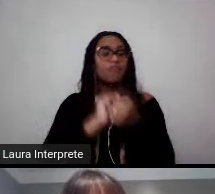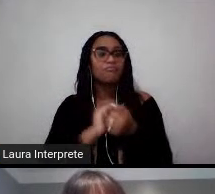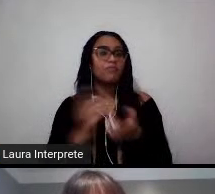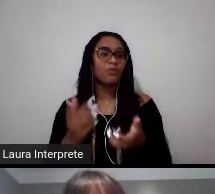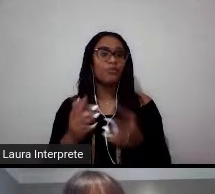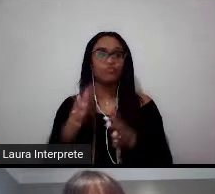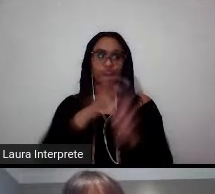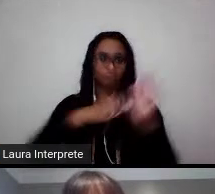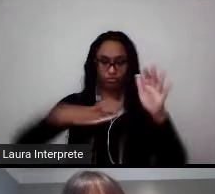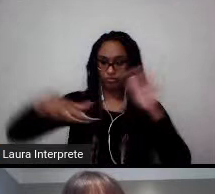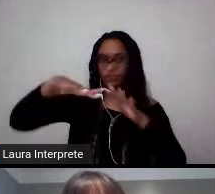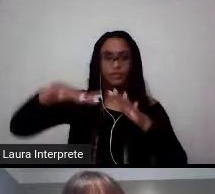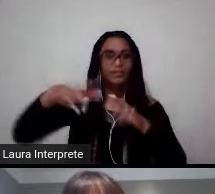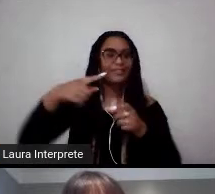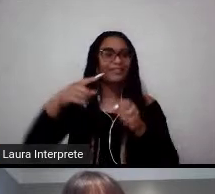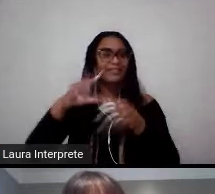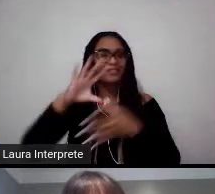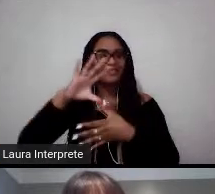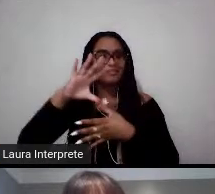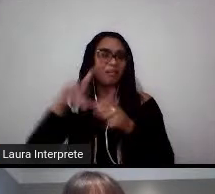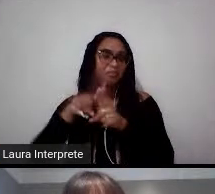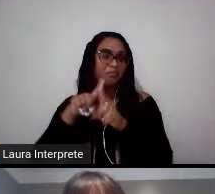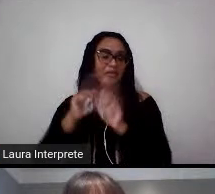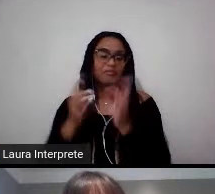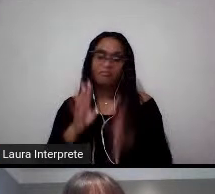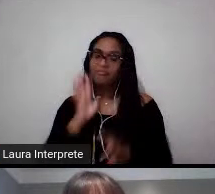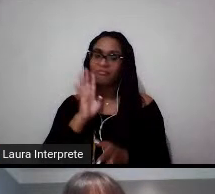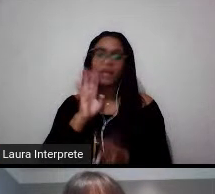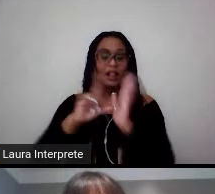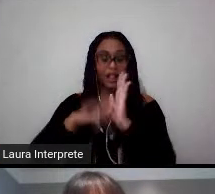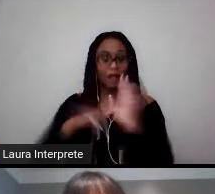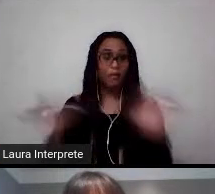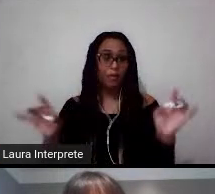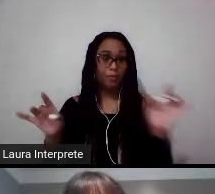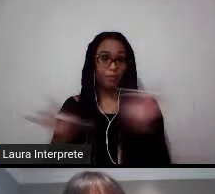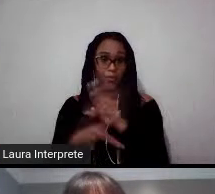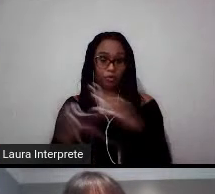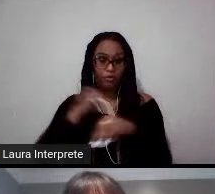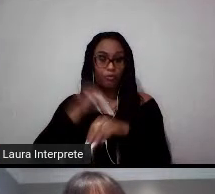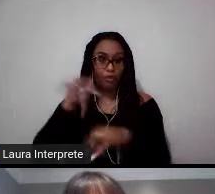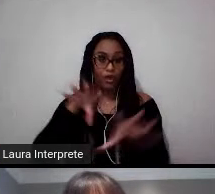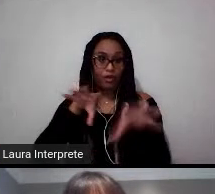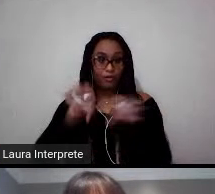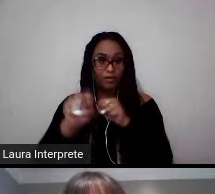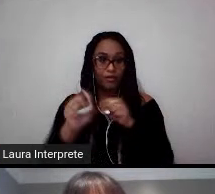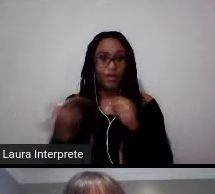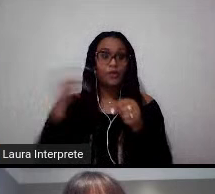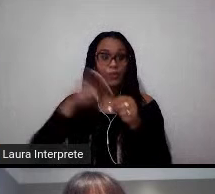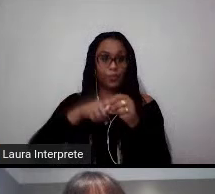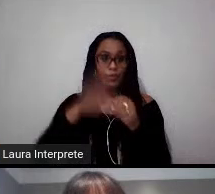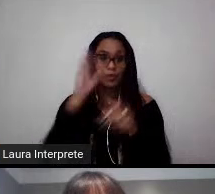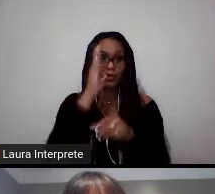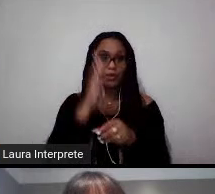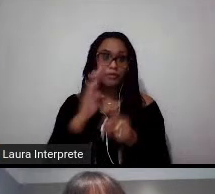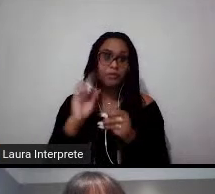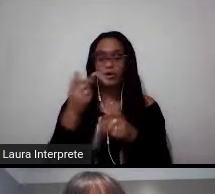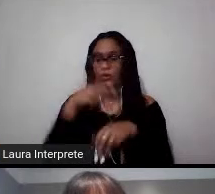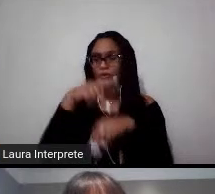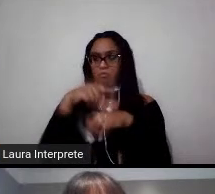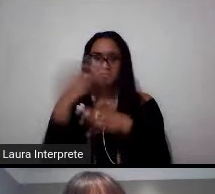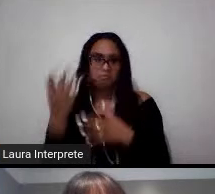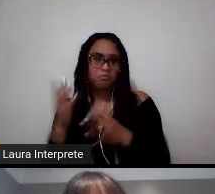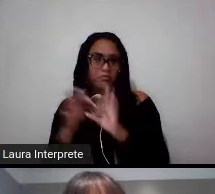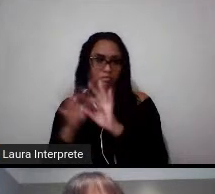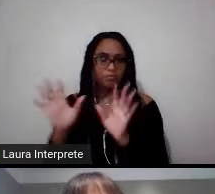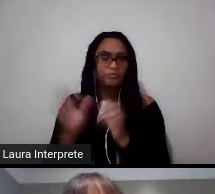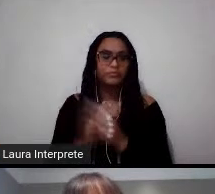região, então é muito interessante. E depois da conclusão do mestrado, quando você volta para o seu país, você se junta a mais de